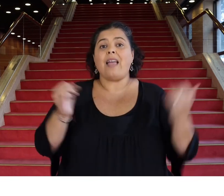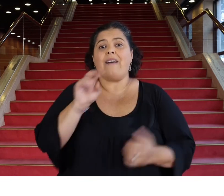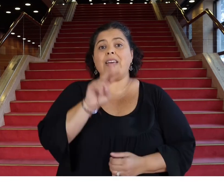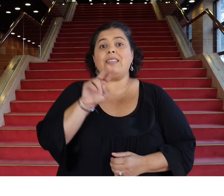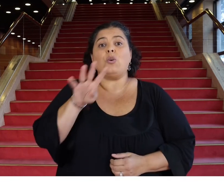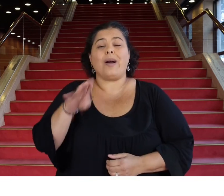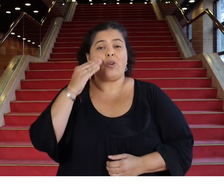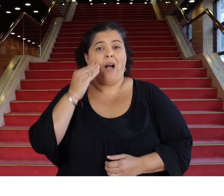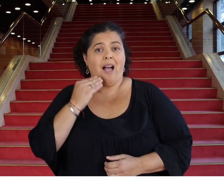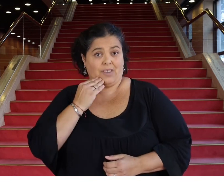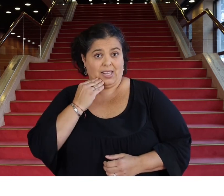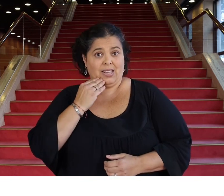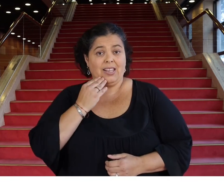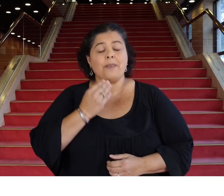Auditorio Nacional Adela Reta.